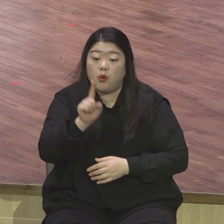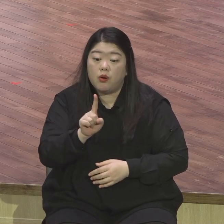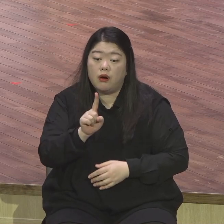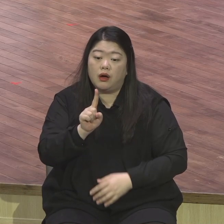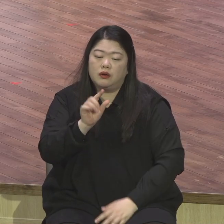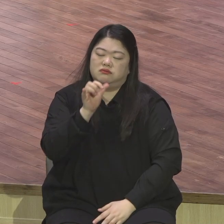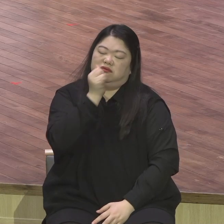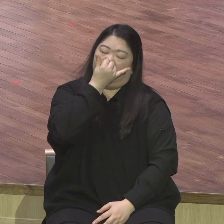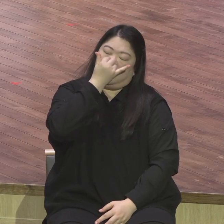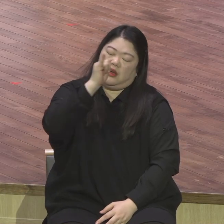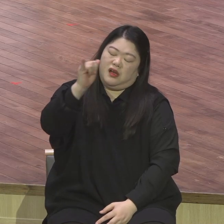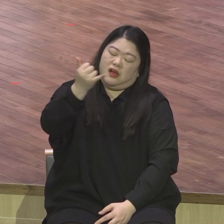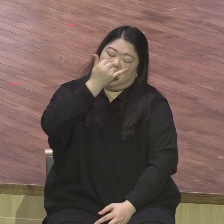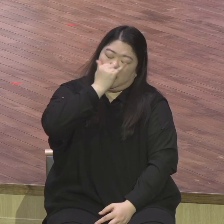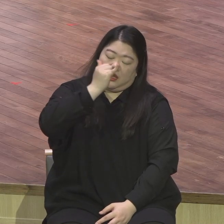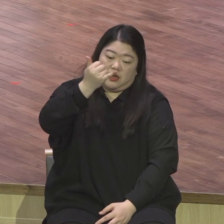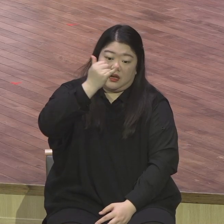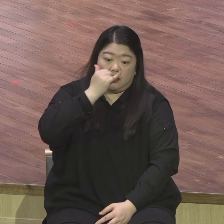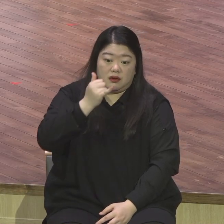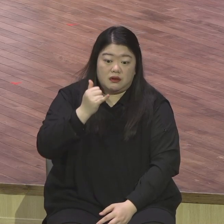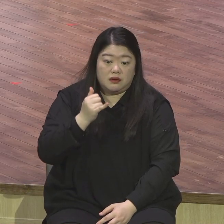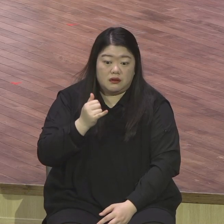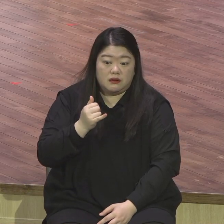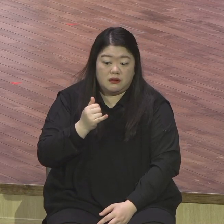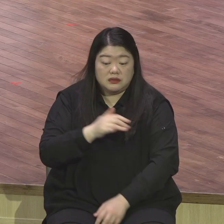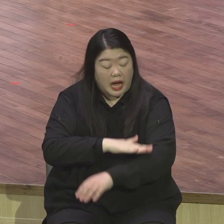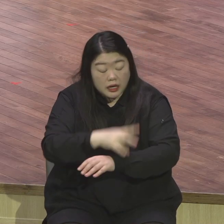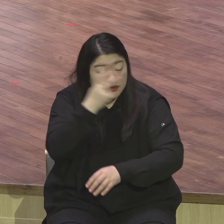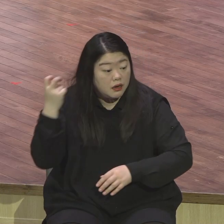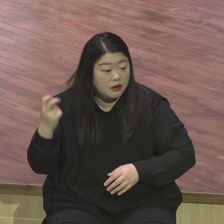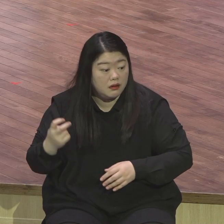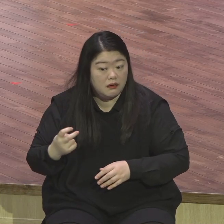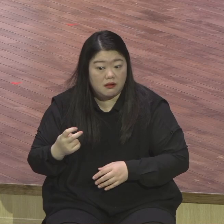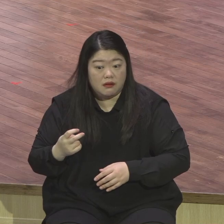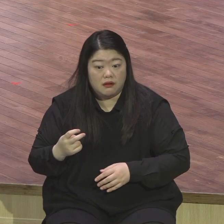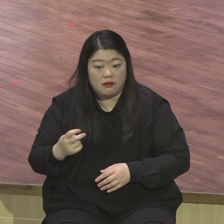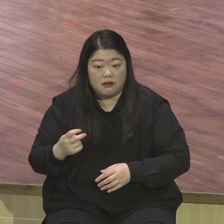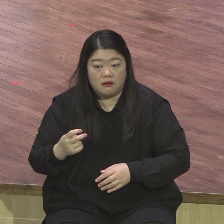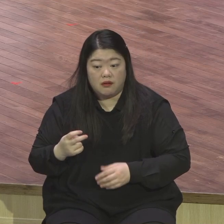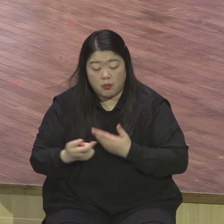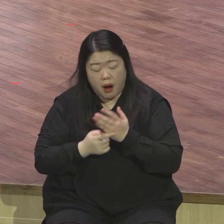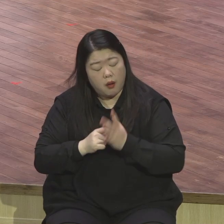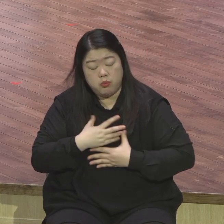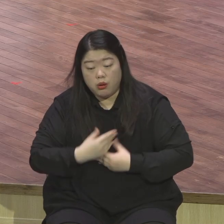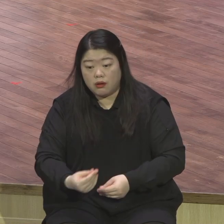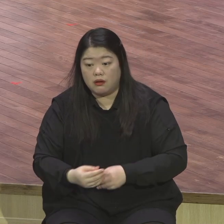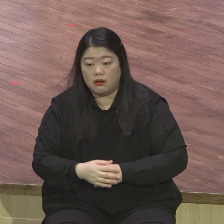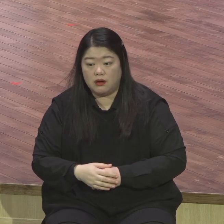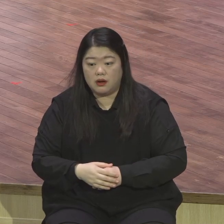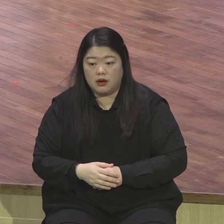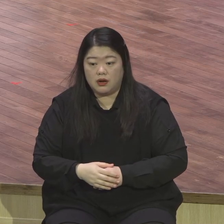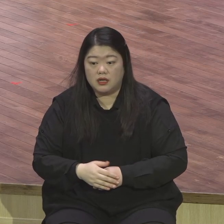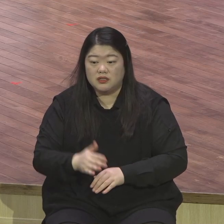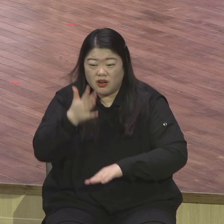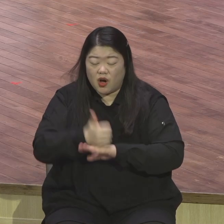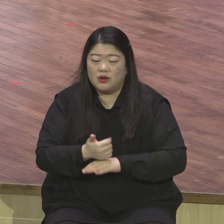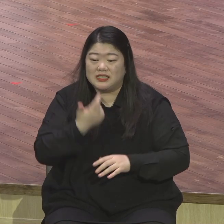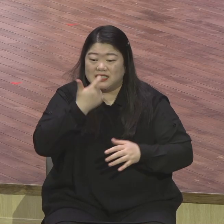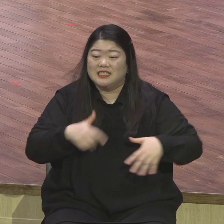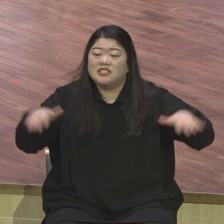자 기도를 들으신 하나님께서 천사를 보내서 이 베드로의 역구를 찹니다 일어나라고 역구를 차서